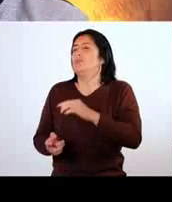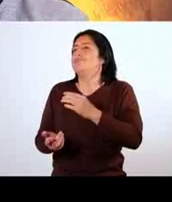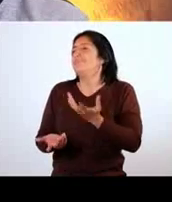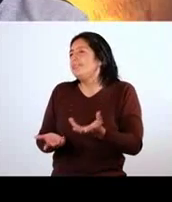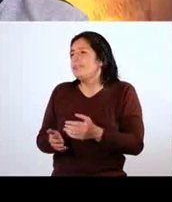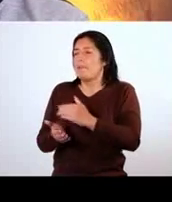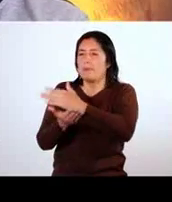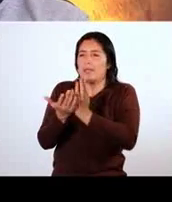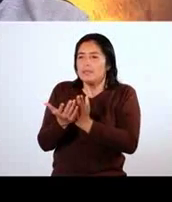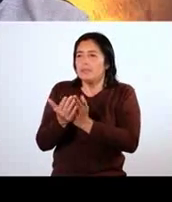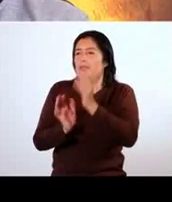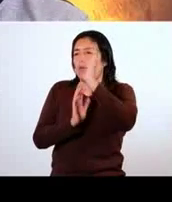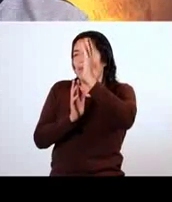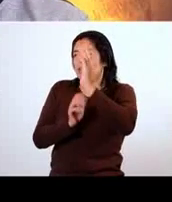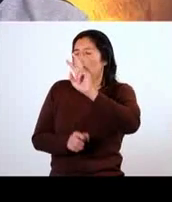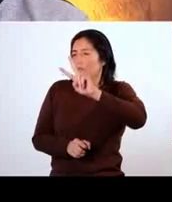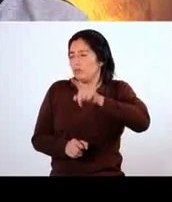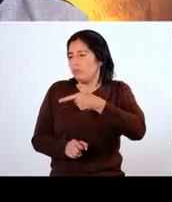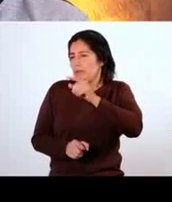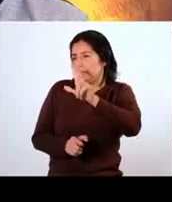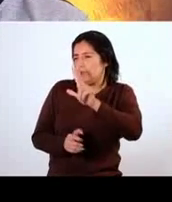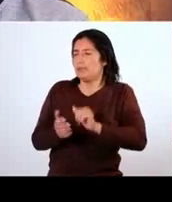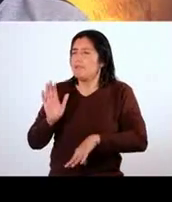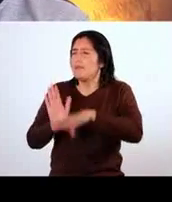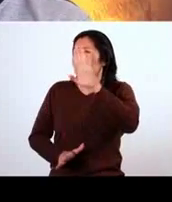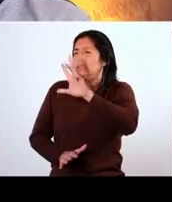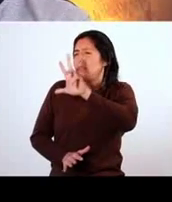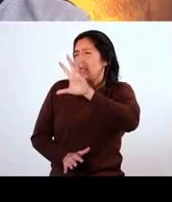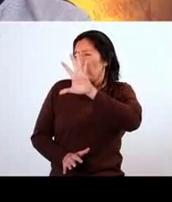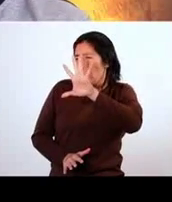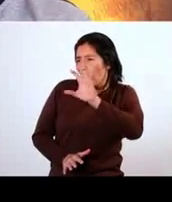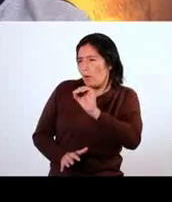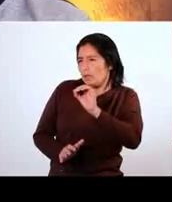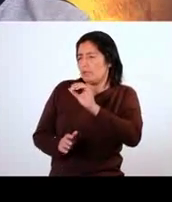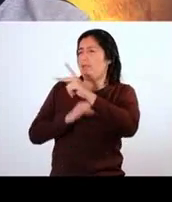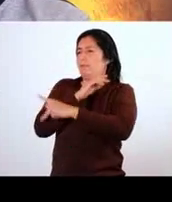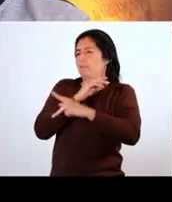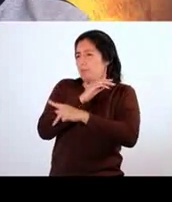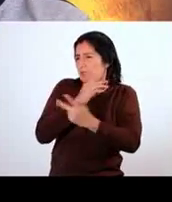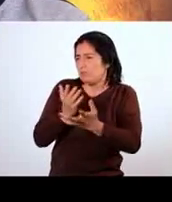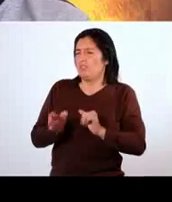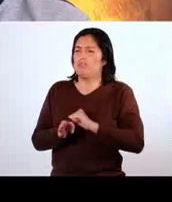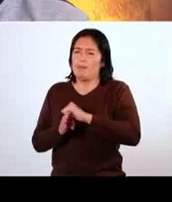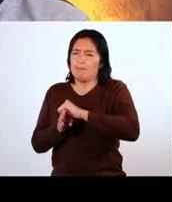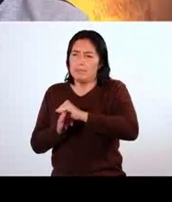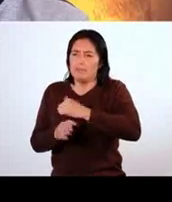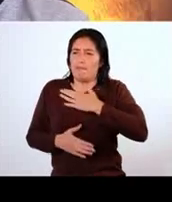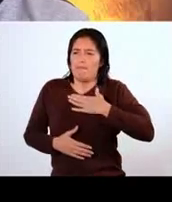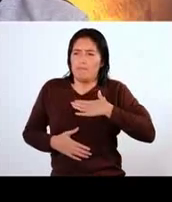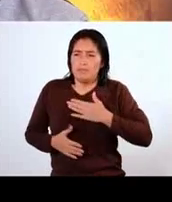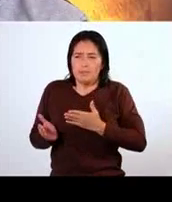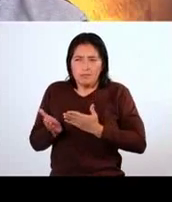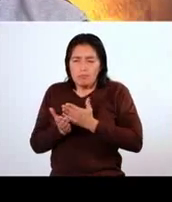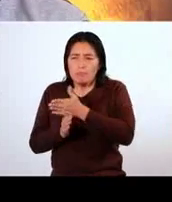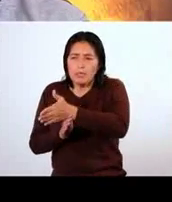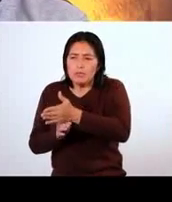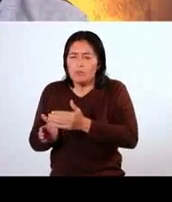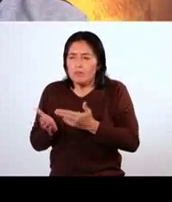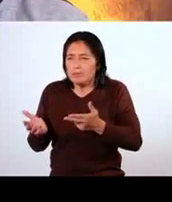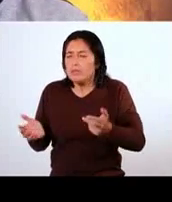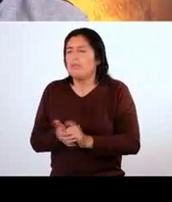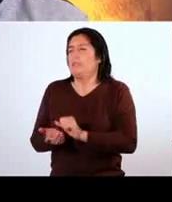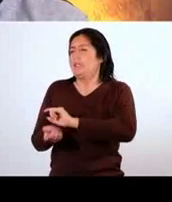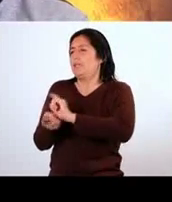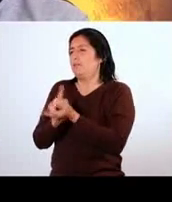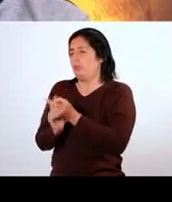Mundial del año 2003 y está en más de 50 países funcionando. Es la actividad física como un medio o una herramienta para cambios conductuales en personas